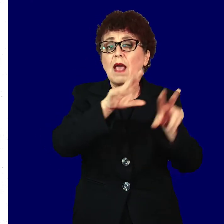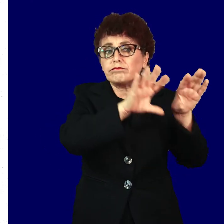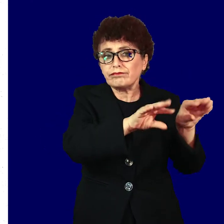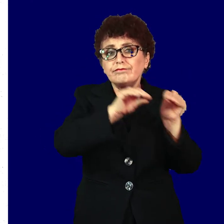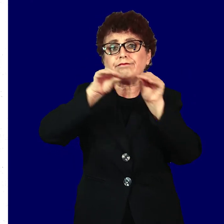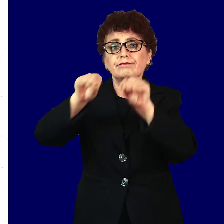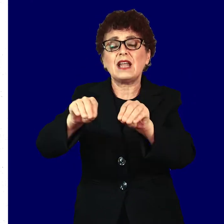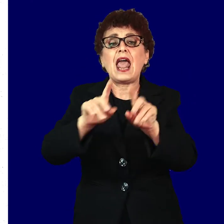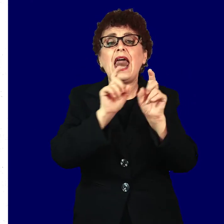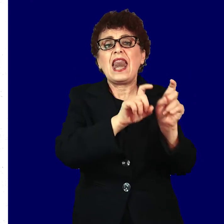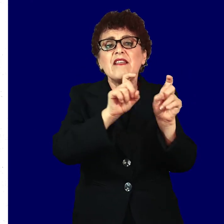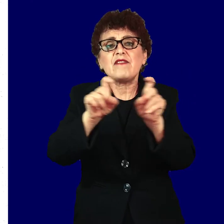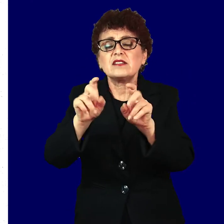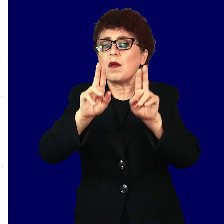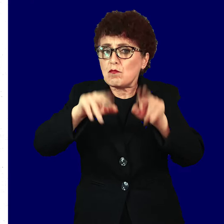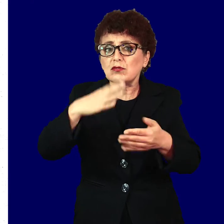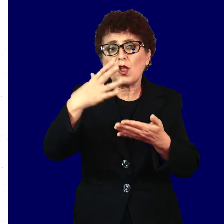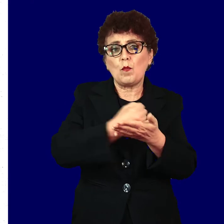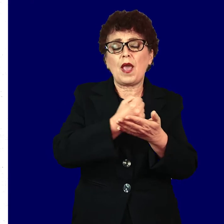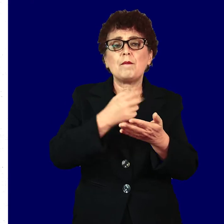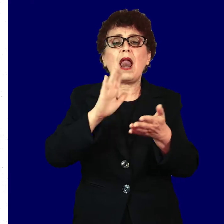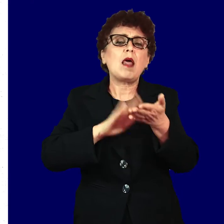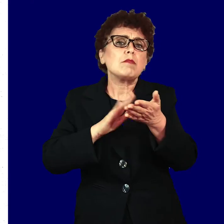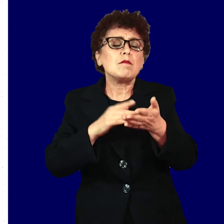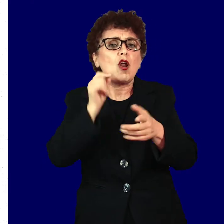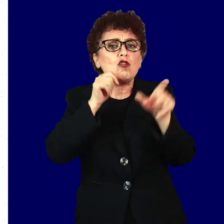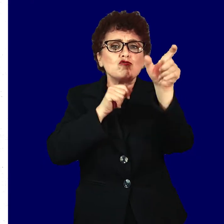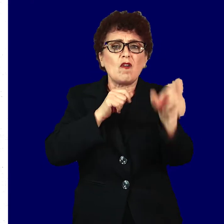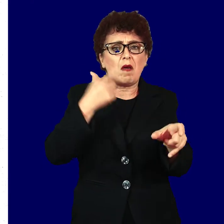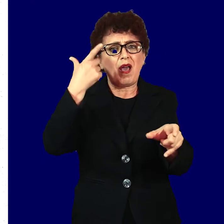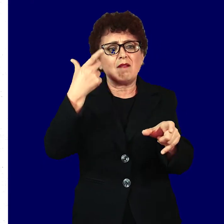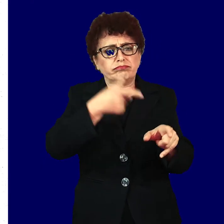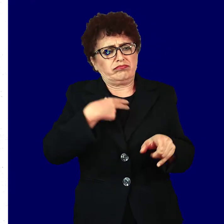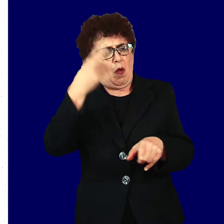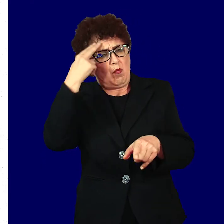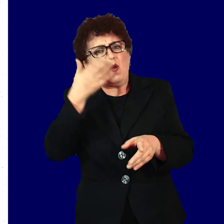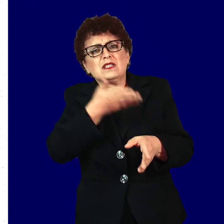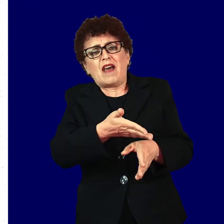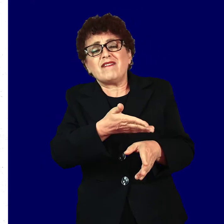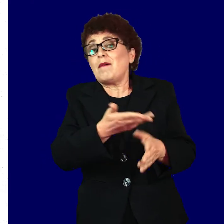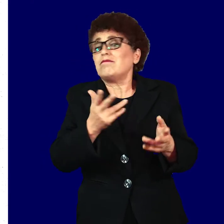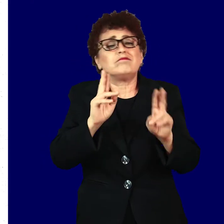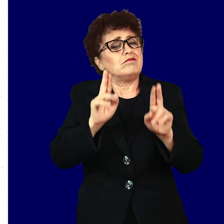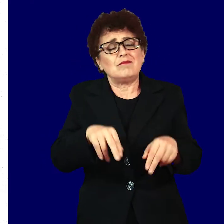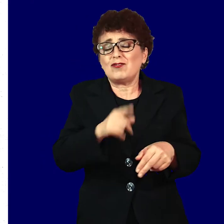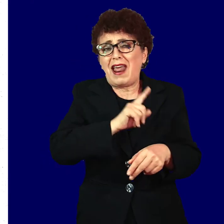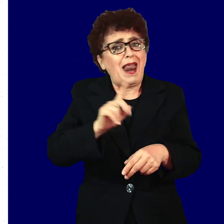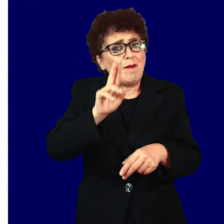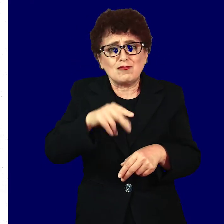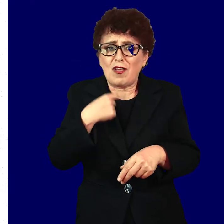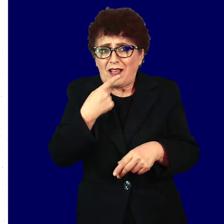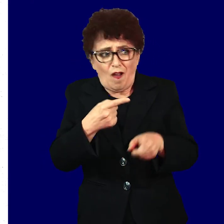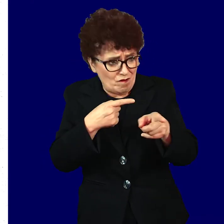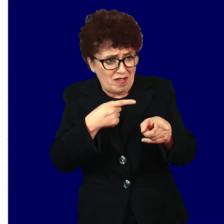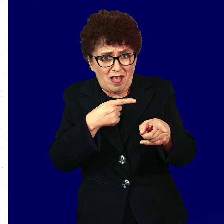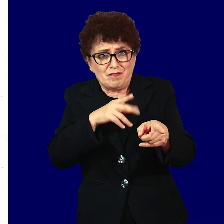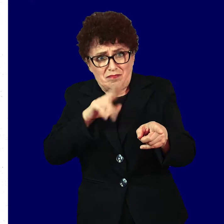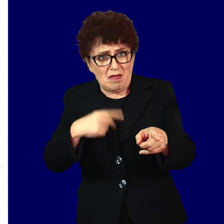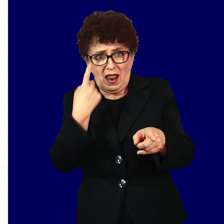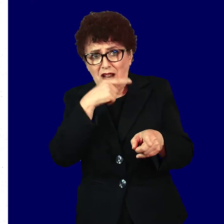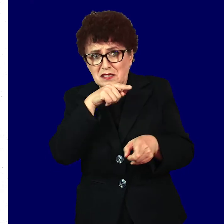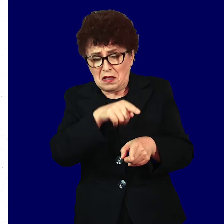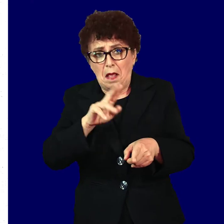пренослива инфекција може да добиете и од партнер кој го познавате. Не можете да кажете дали некој лице